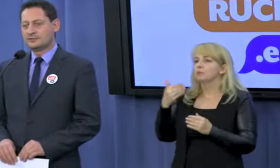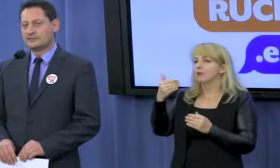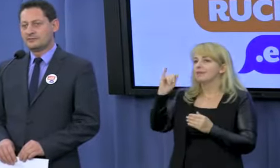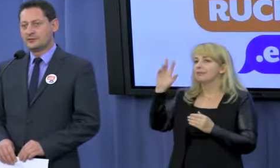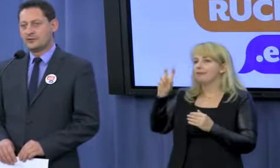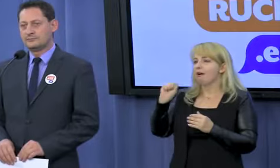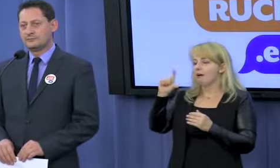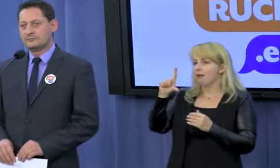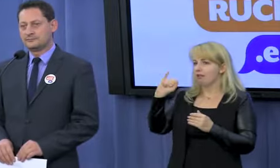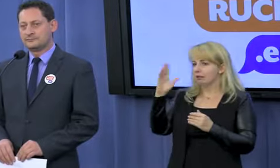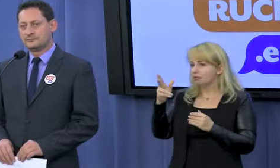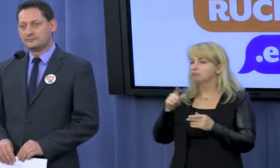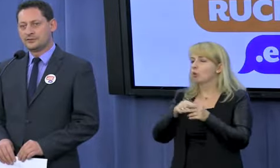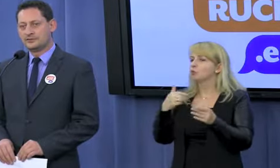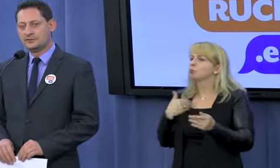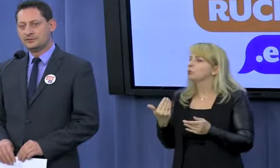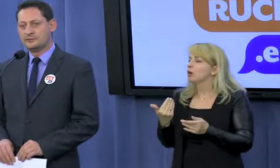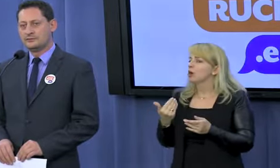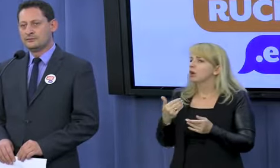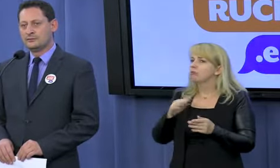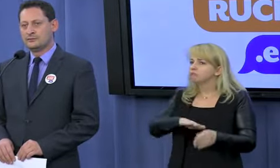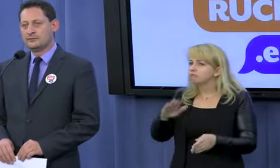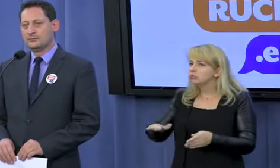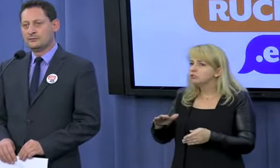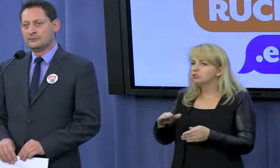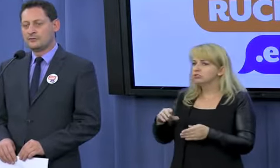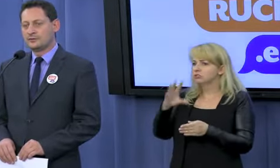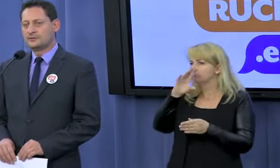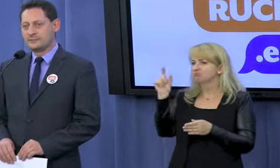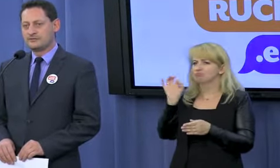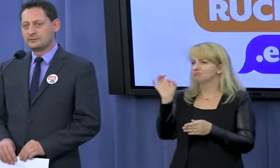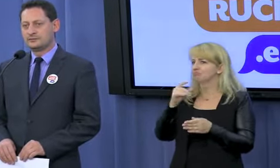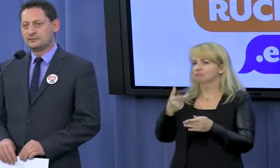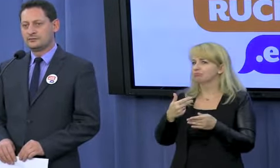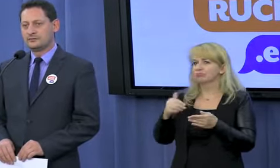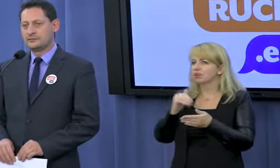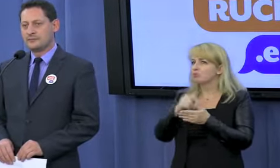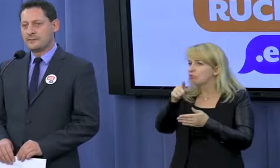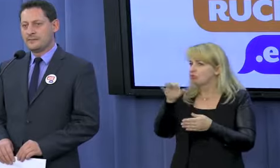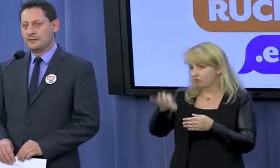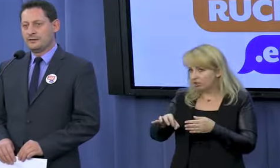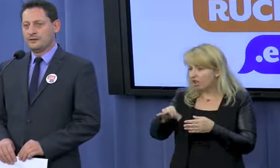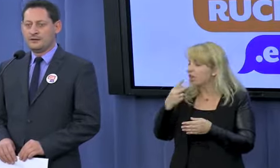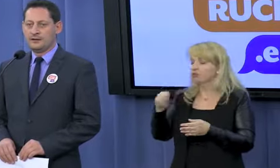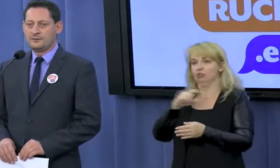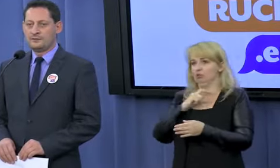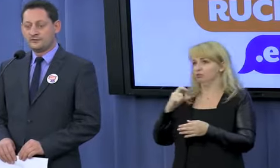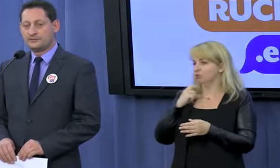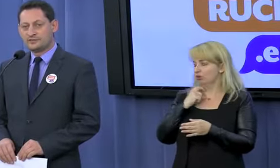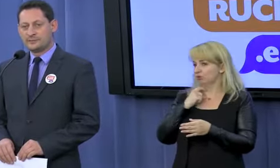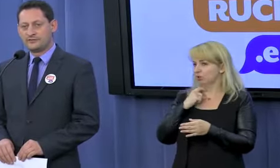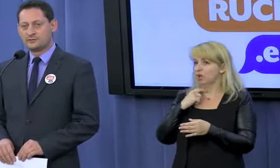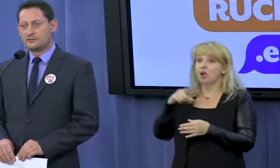który stawia dzieci w roli sprawców, a